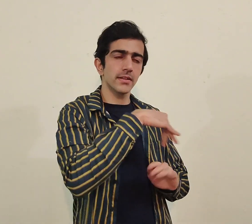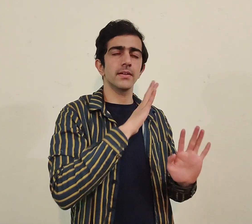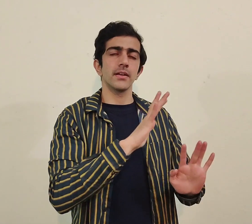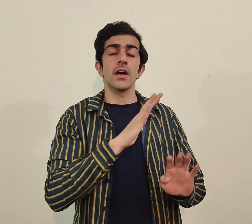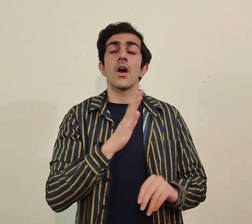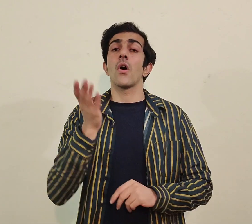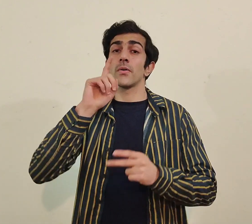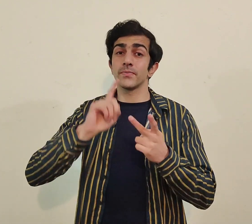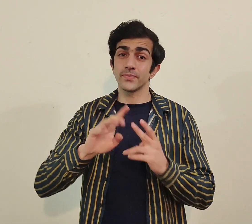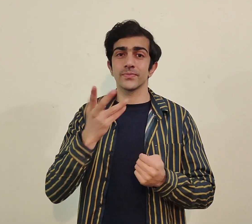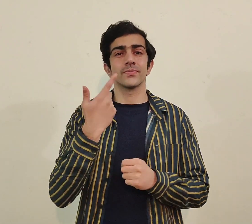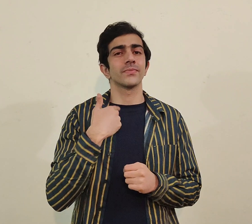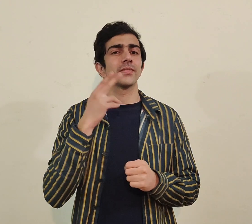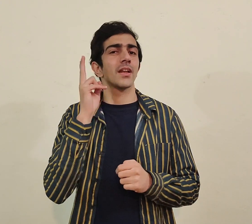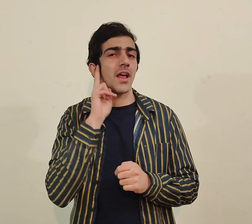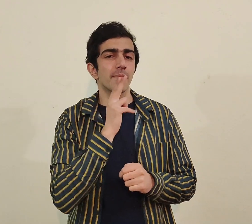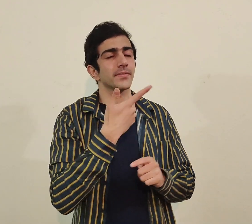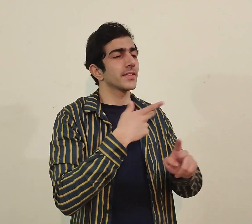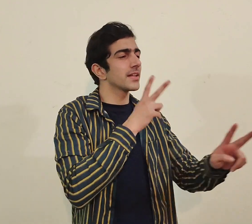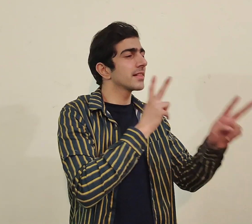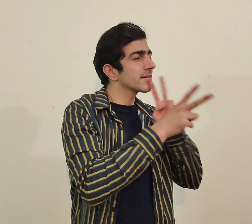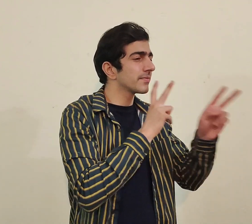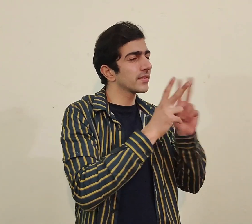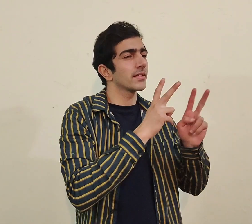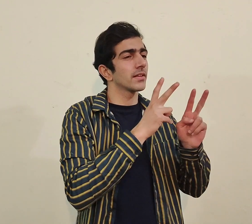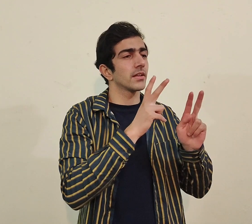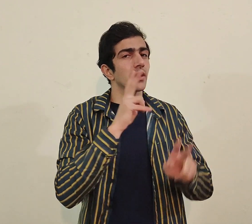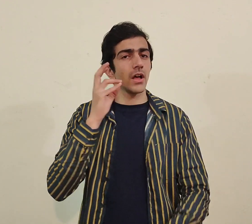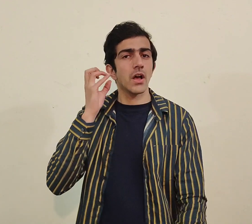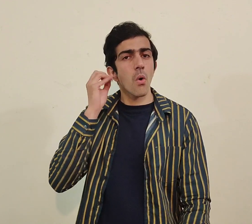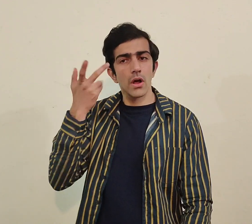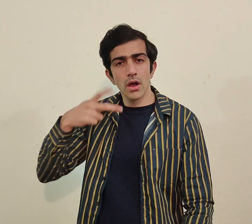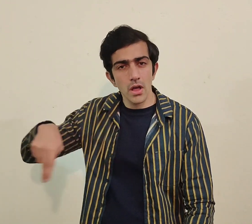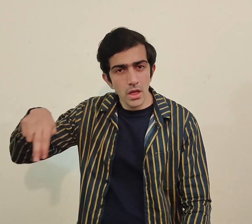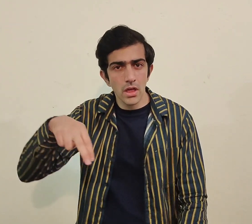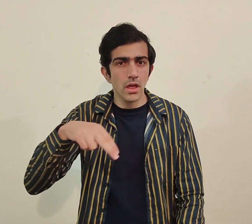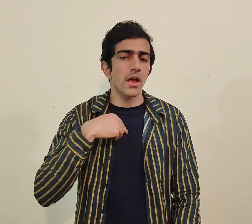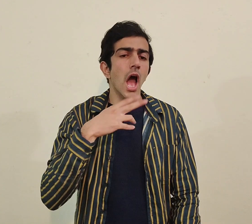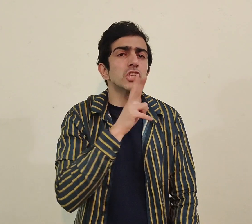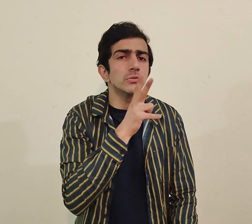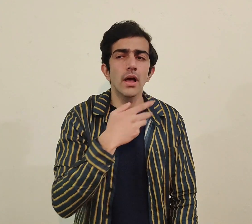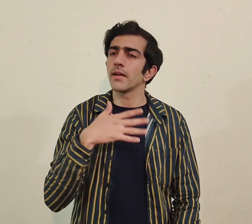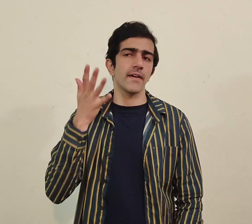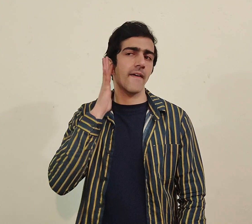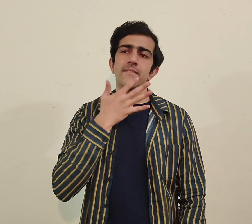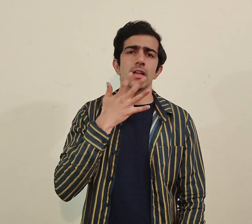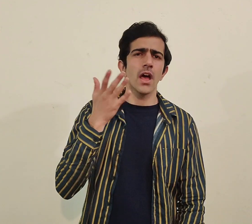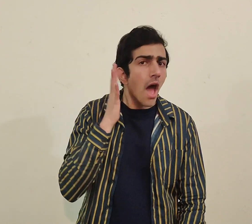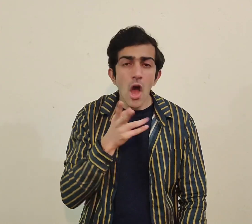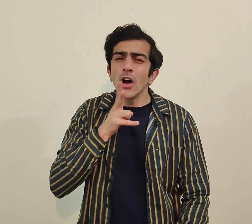رہے ہیں اور ہم اس کو منع کرتے ہیں اسی طرح ہم کمیونیکیٹ کر رہے ہوں اور کوئی ہیرنگ پاس سے گزرے اور بات کرے تو